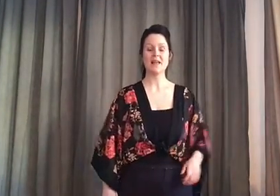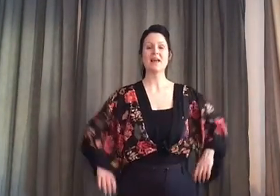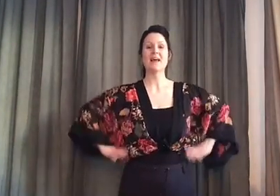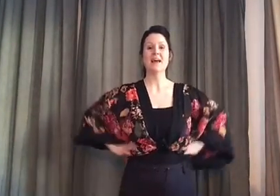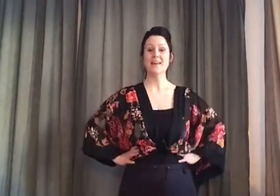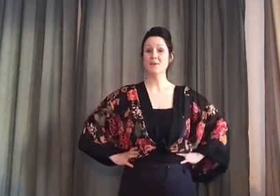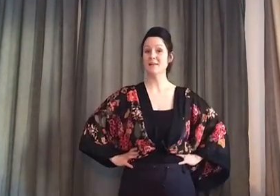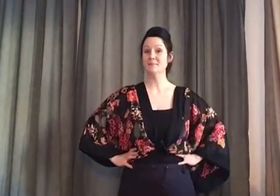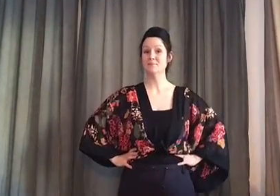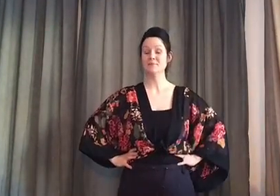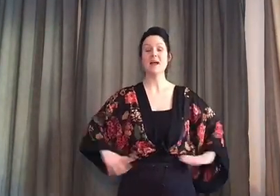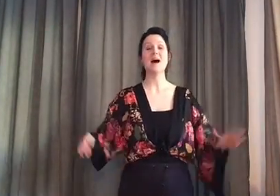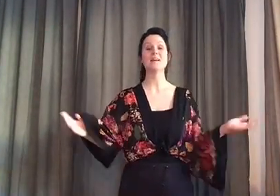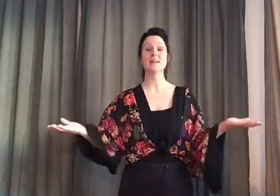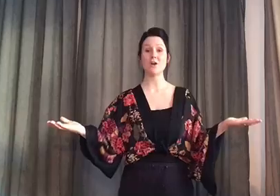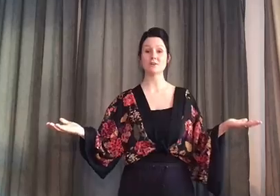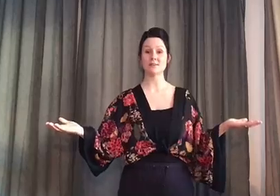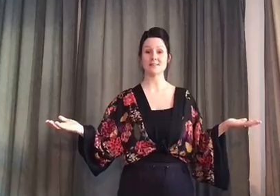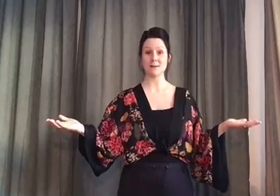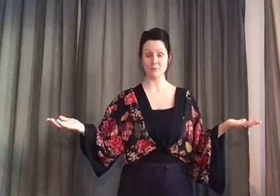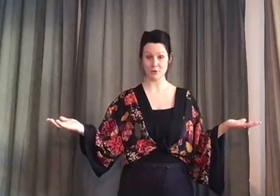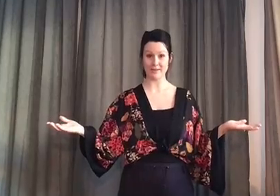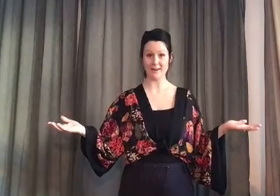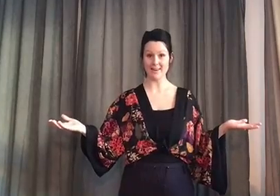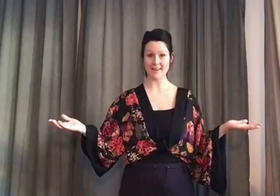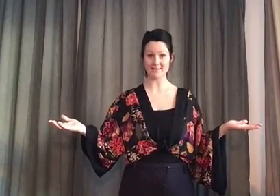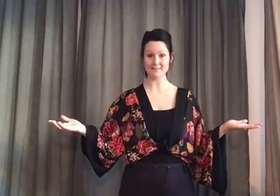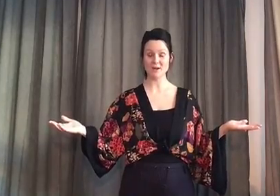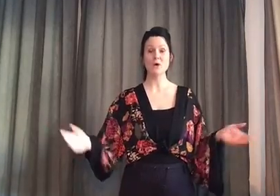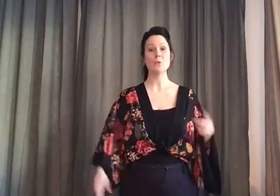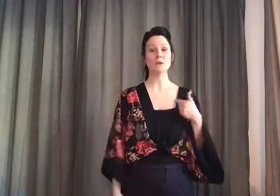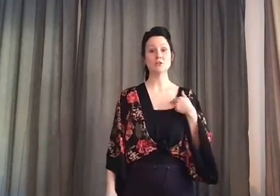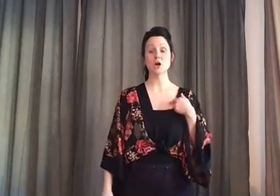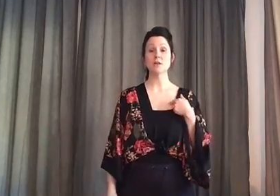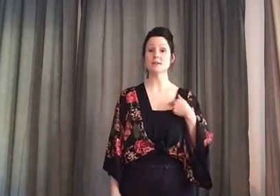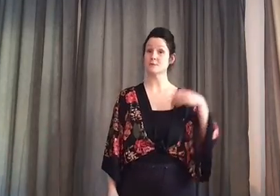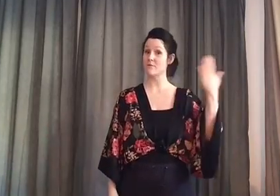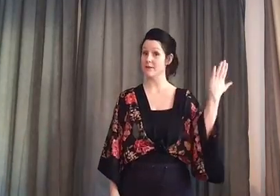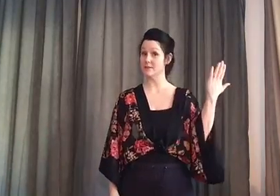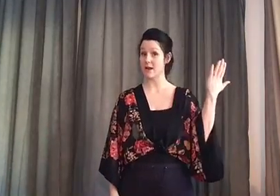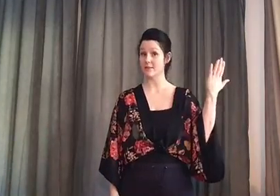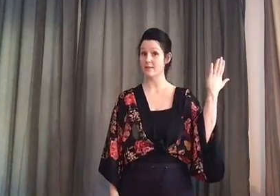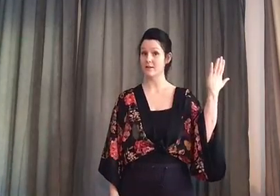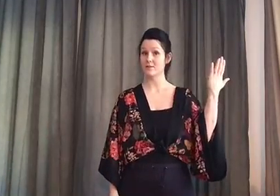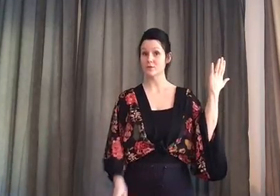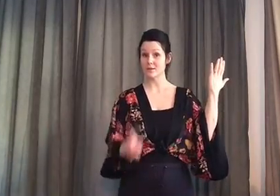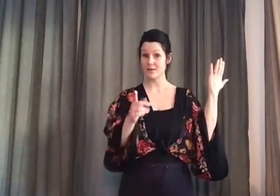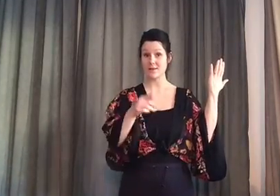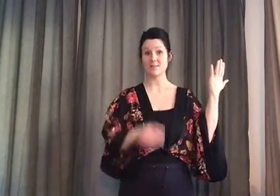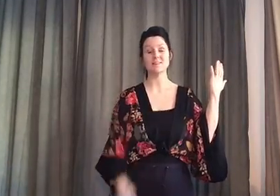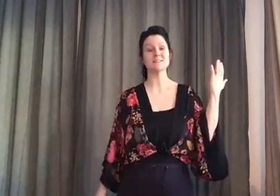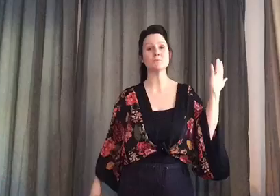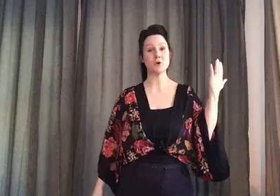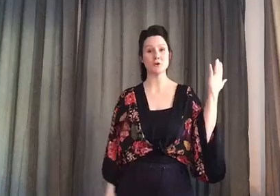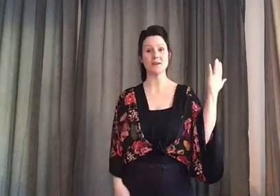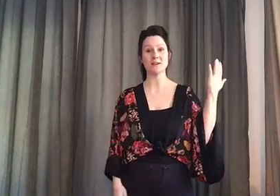Hej hörni! Det här är rörelserna till Byta grejer. Och när jag dansar med vänsterhand, då ska ni dansa med höger.